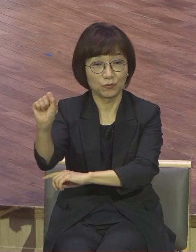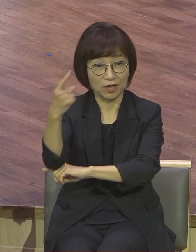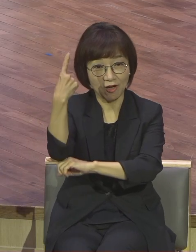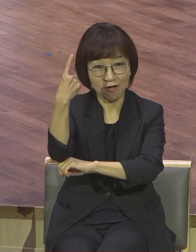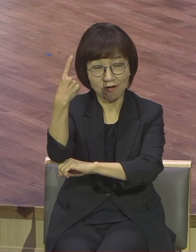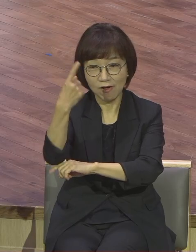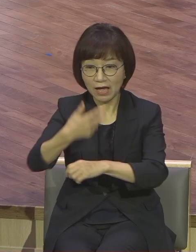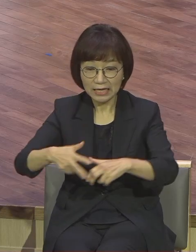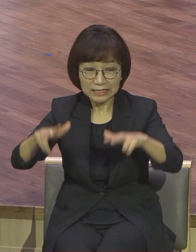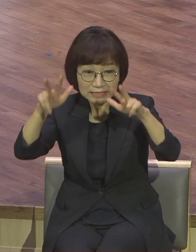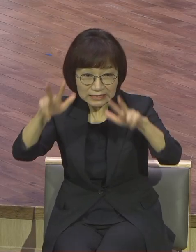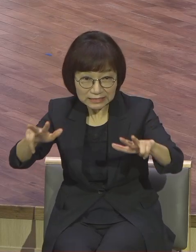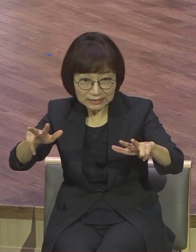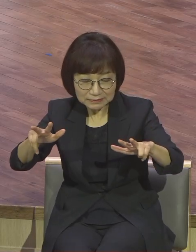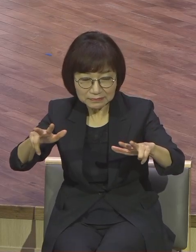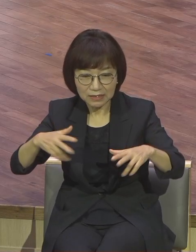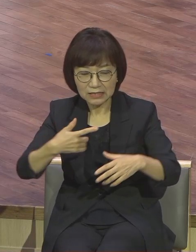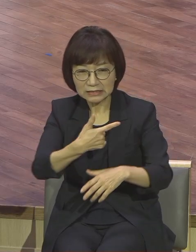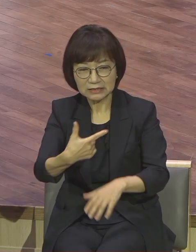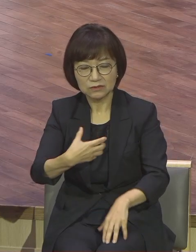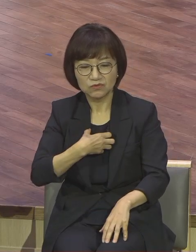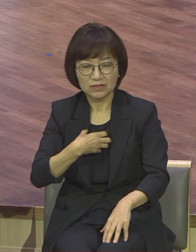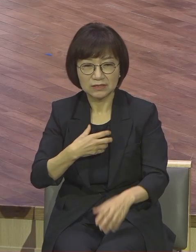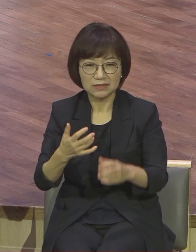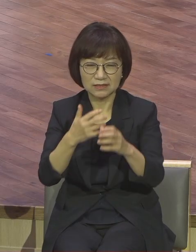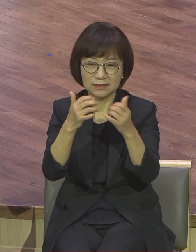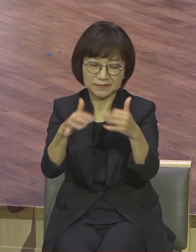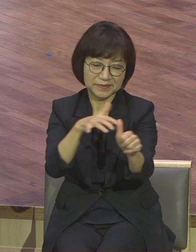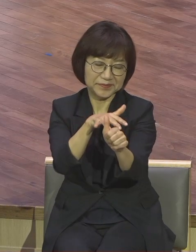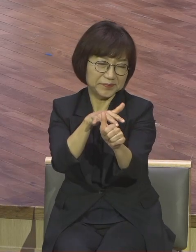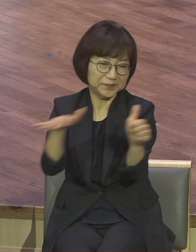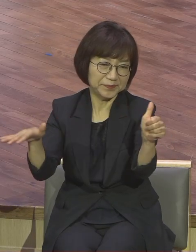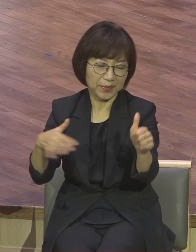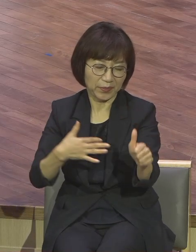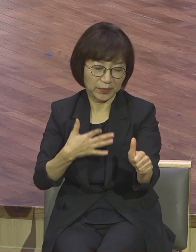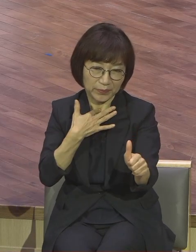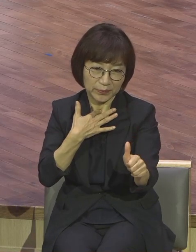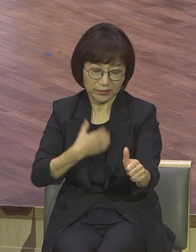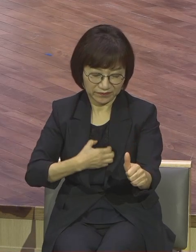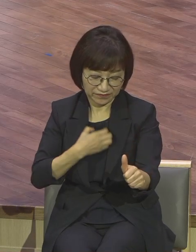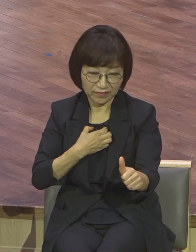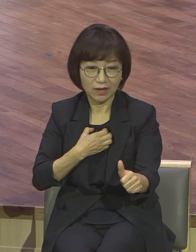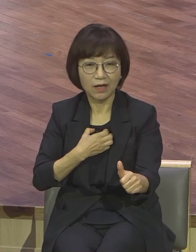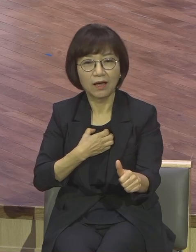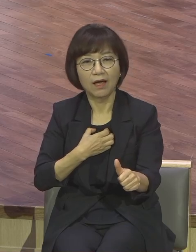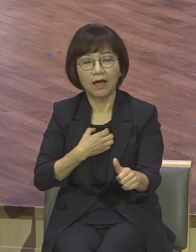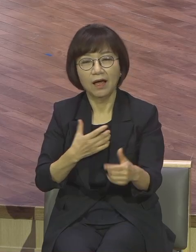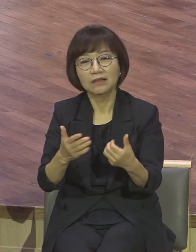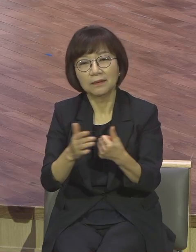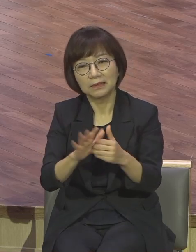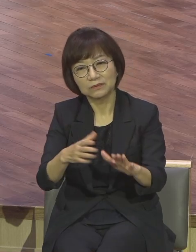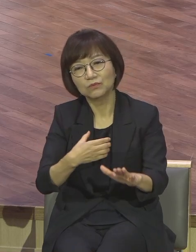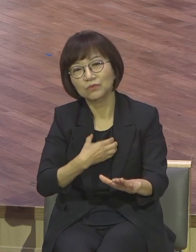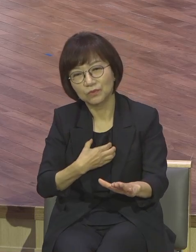당하고 있습니다 이렇게 정신 상태가 헤어진 모습은